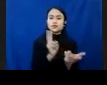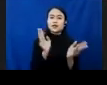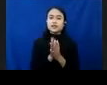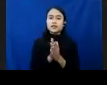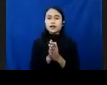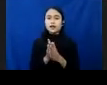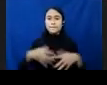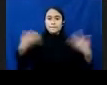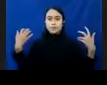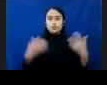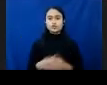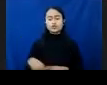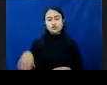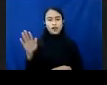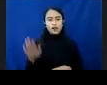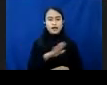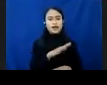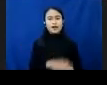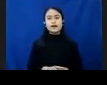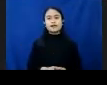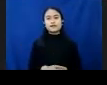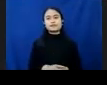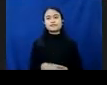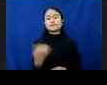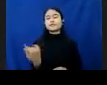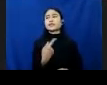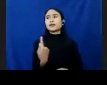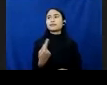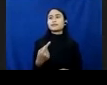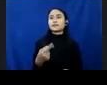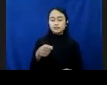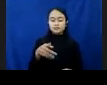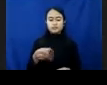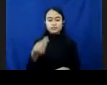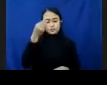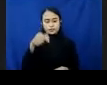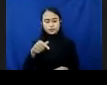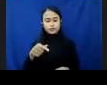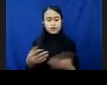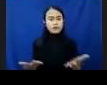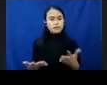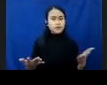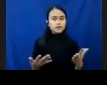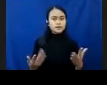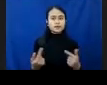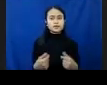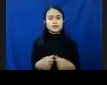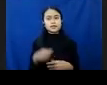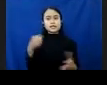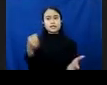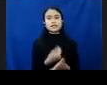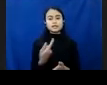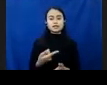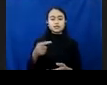emosional pada anak-anak. Jadi kami menemukan fitur-fitur apa saja bentuk kekerasan ini bisa dilihat. Jenis konten